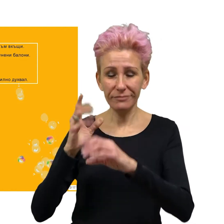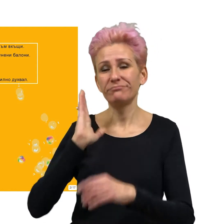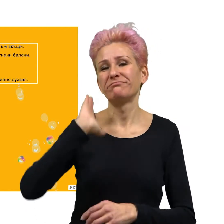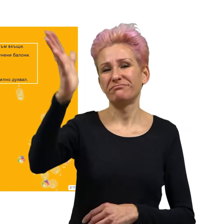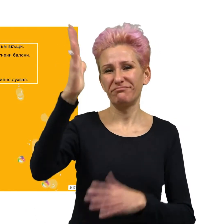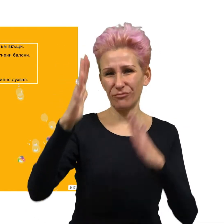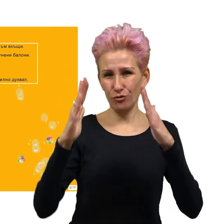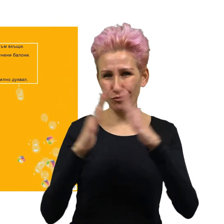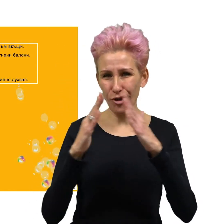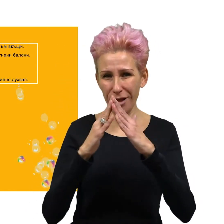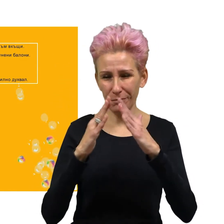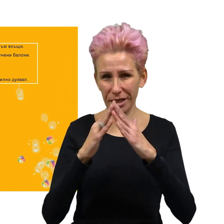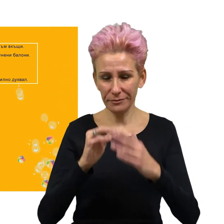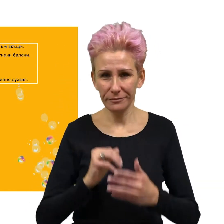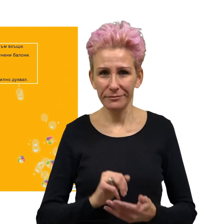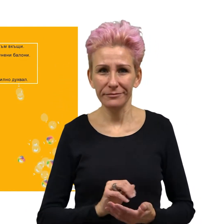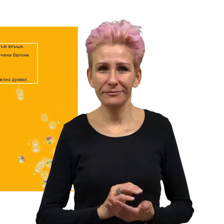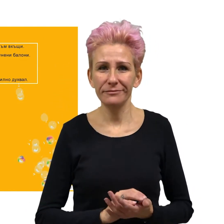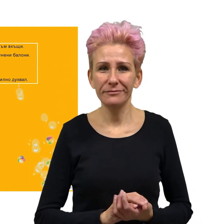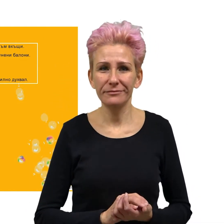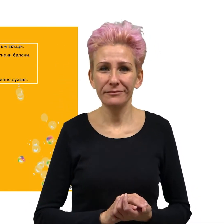машинки за съпунени балони.